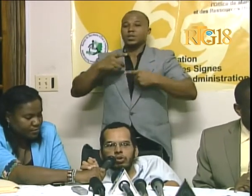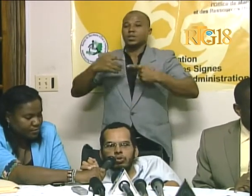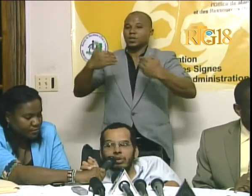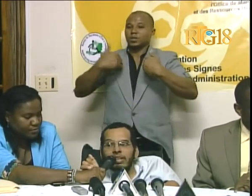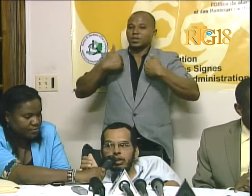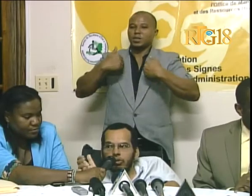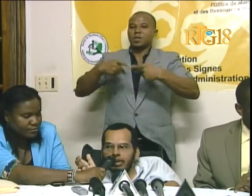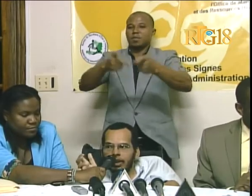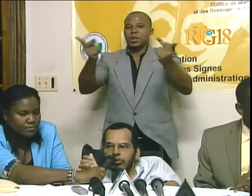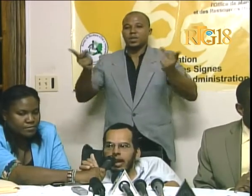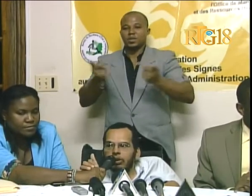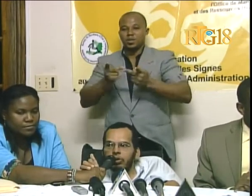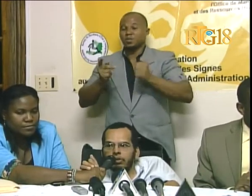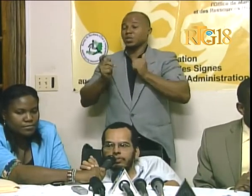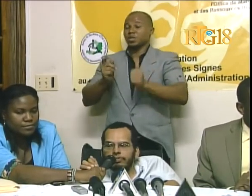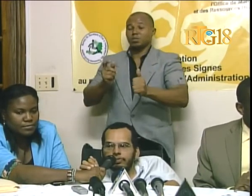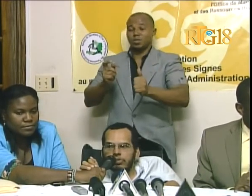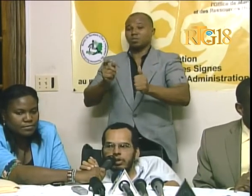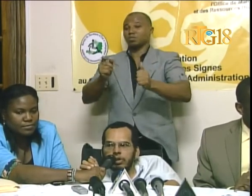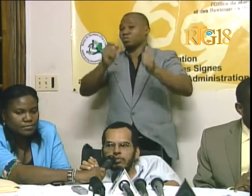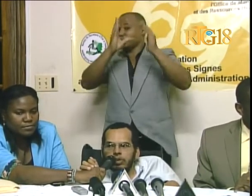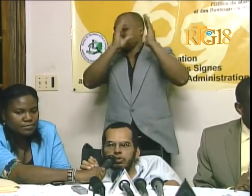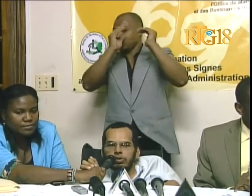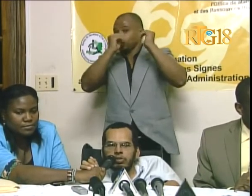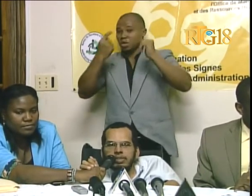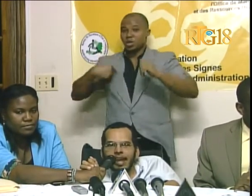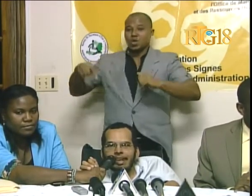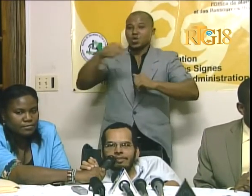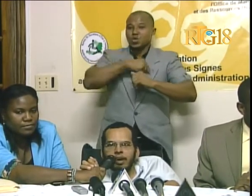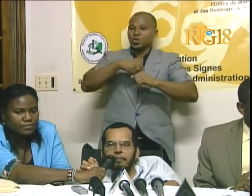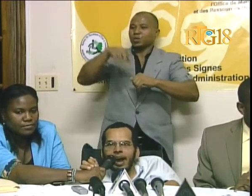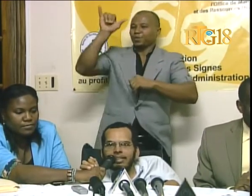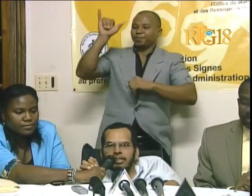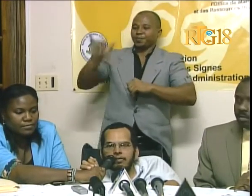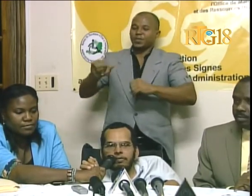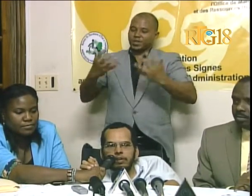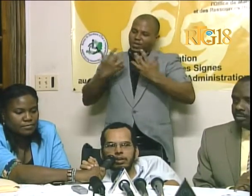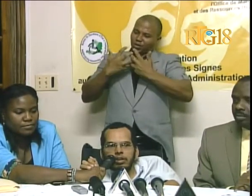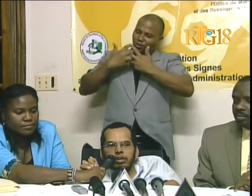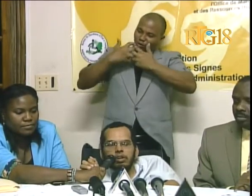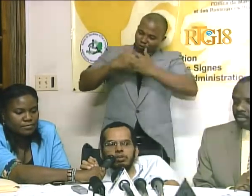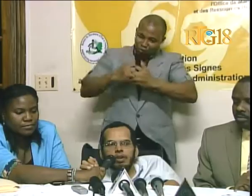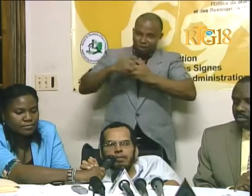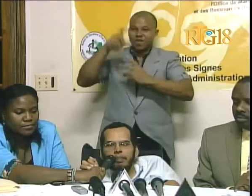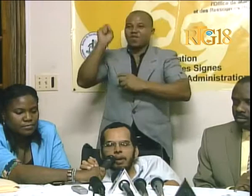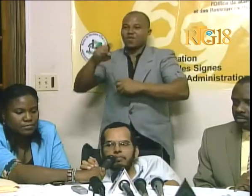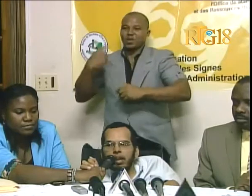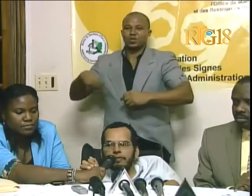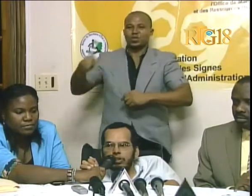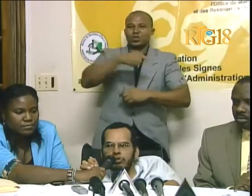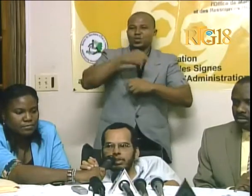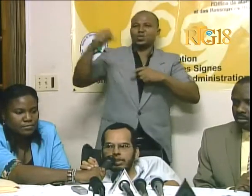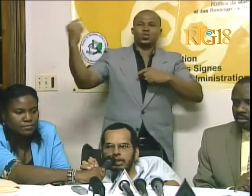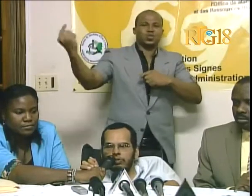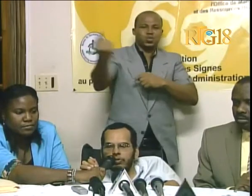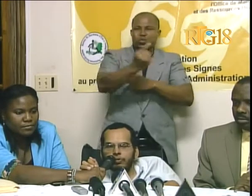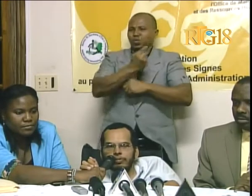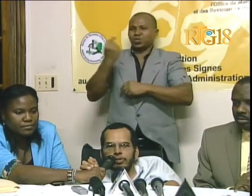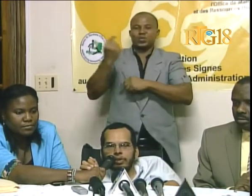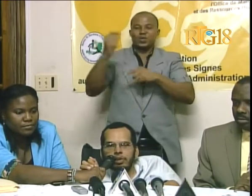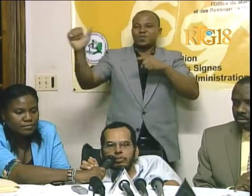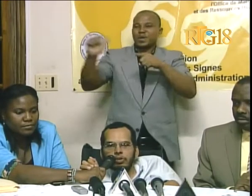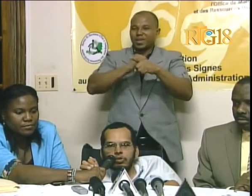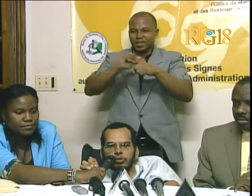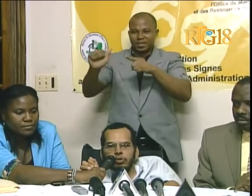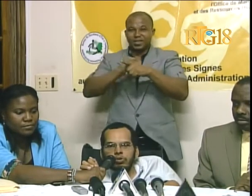nou rete an kontak yo na klot, pas seke se a traver pratik vremen ke nou ap kapab perfeksyoné tèt nou.